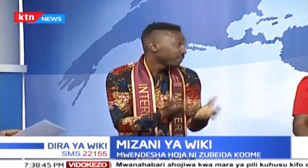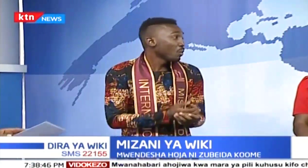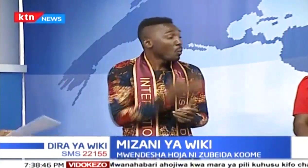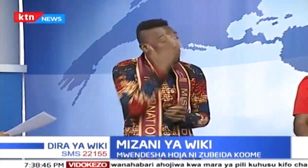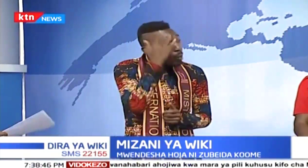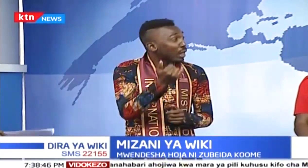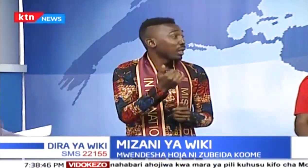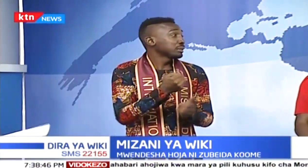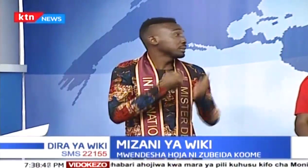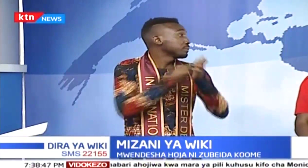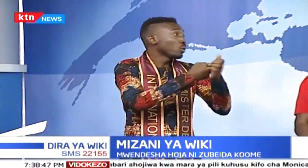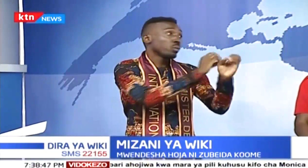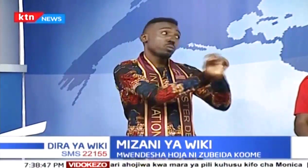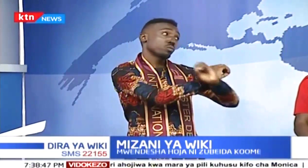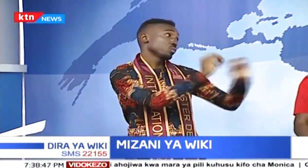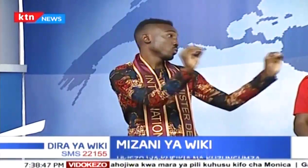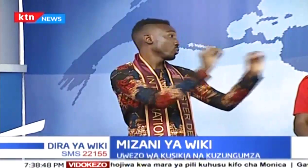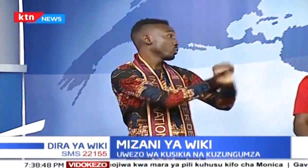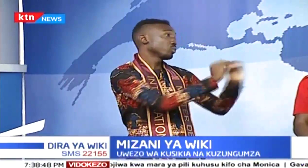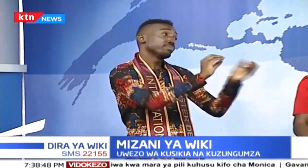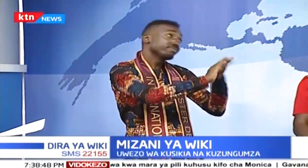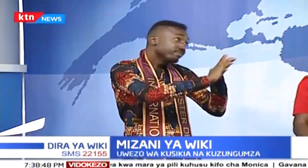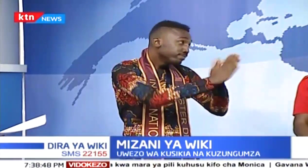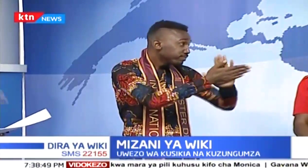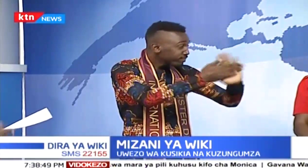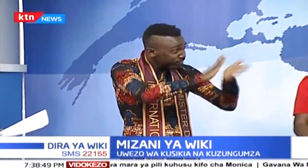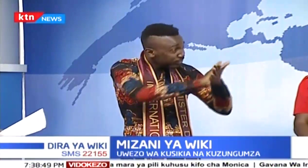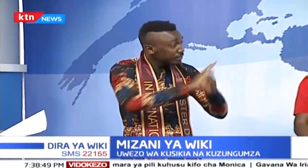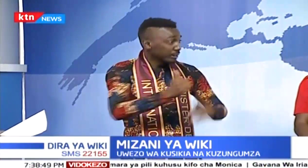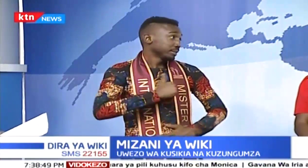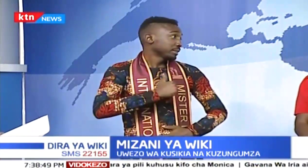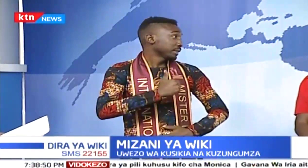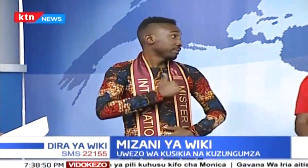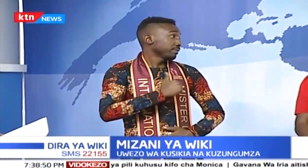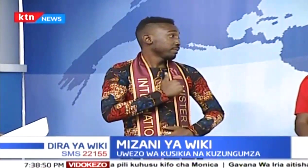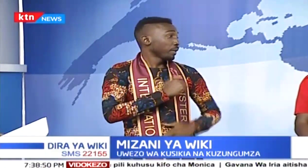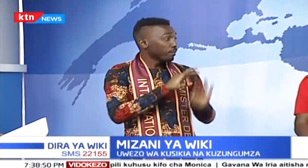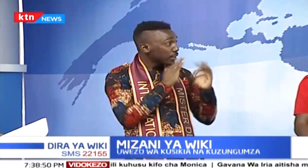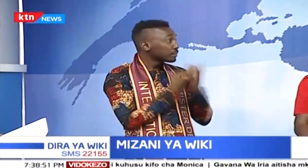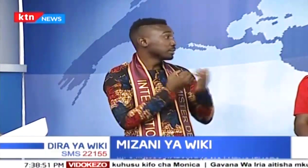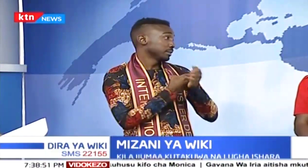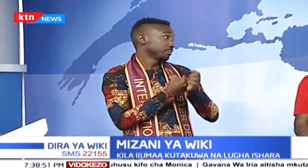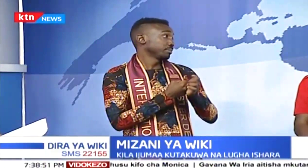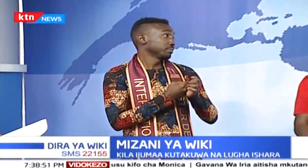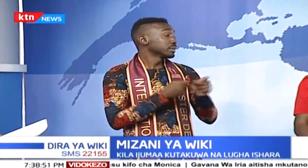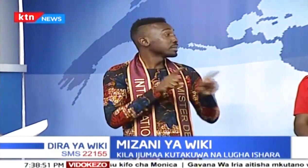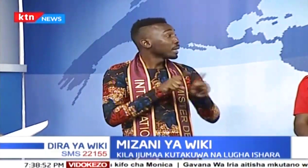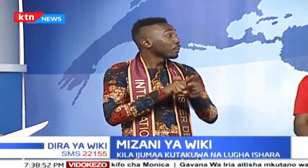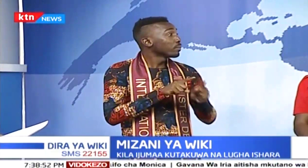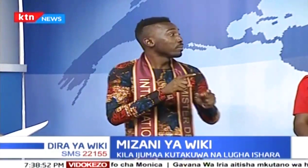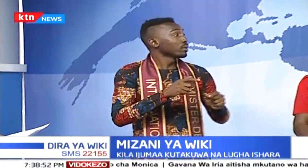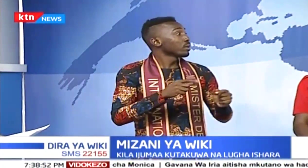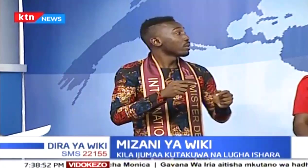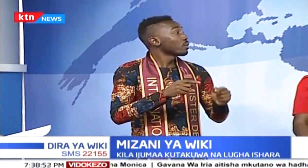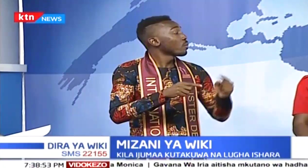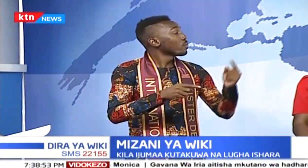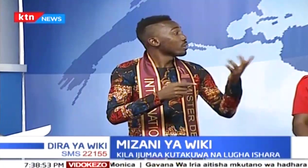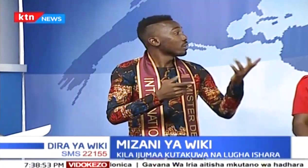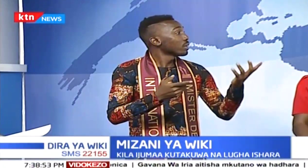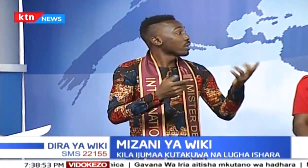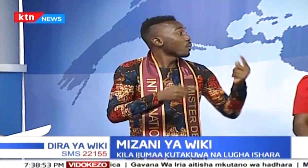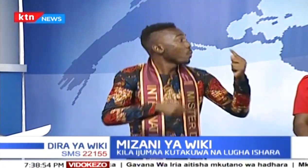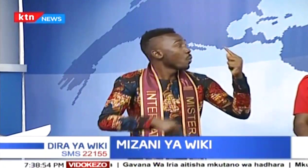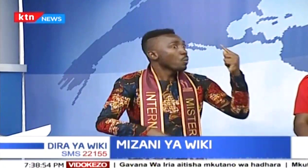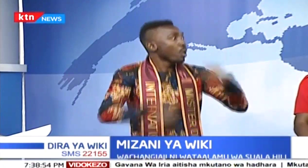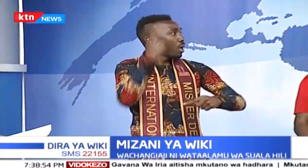kuna vitu mingi, zimefanyika. Zingine, zilikuwa ni changamoto za uchungu. Lakini, lazima ujisame na useme sawa.